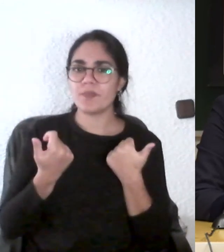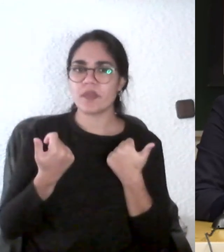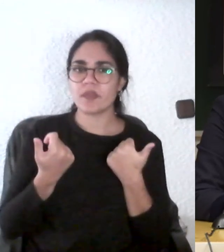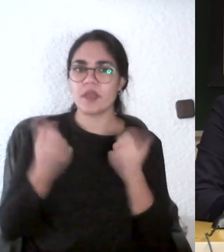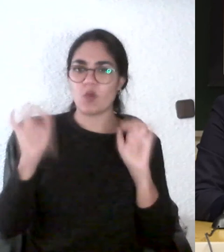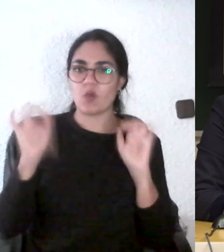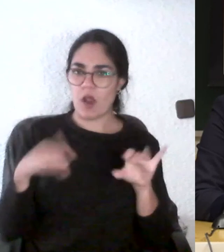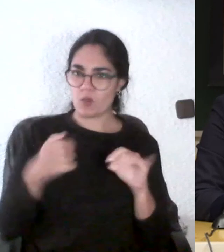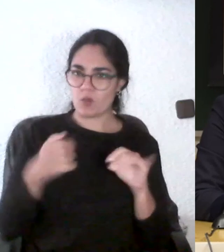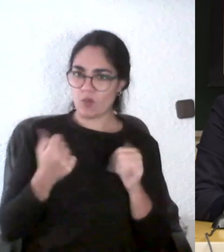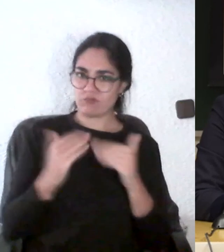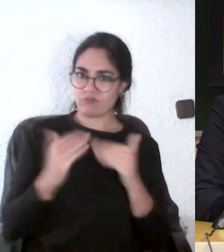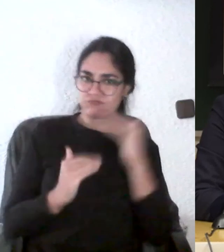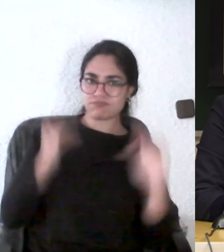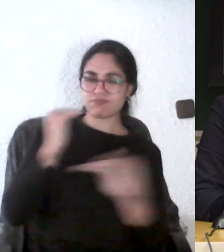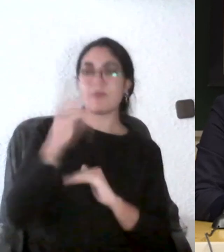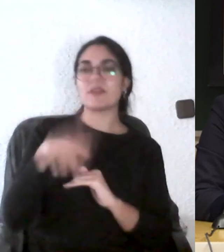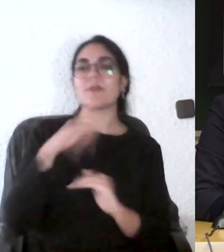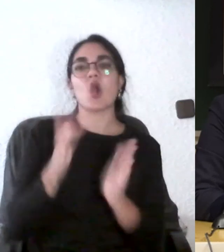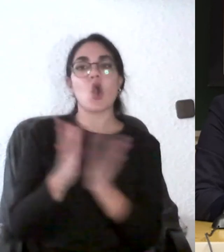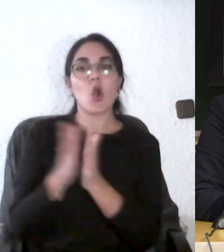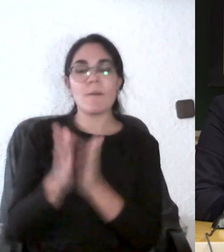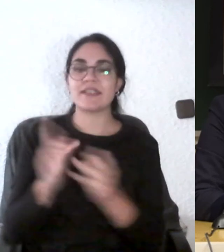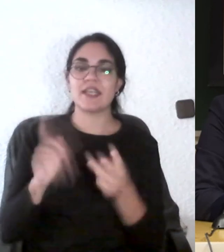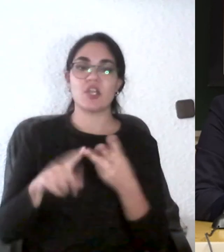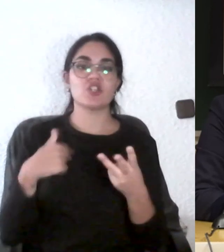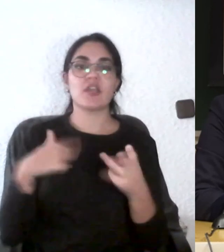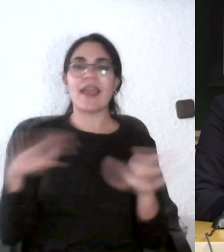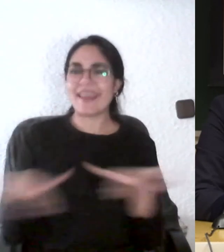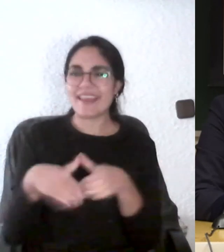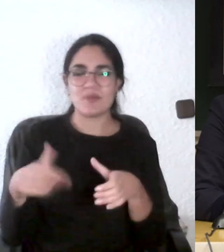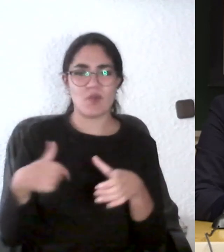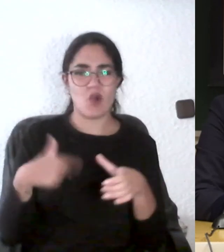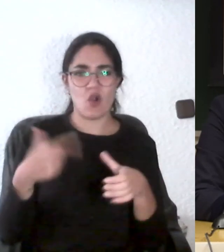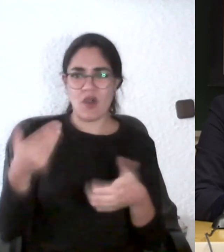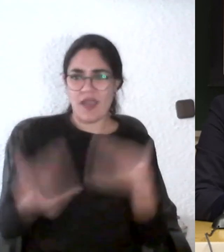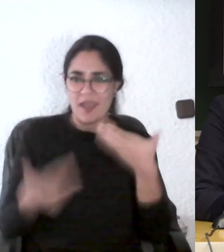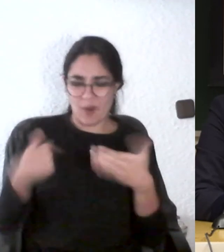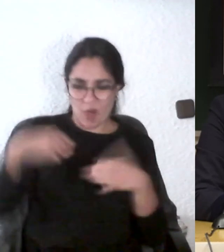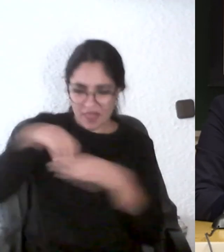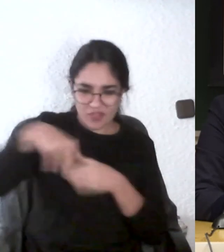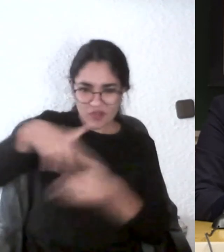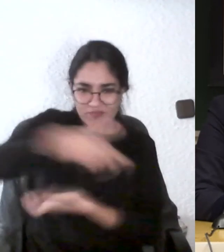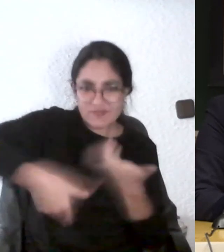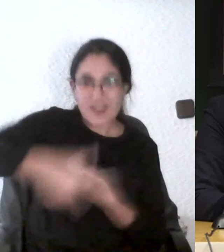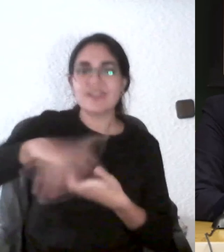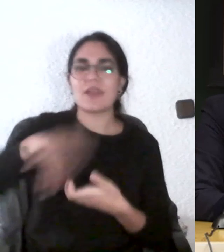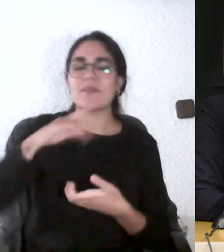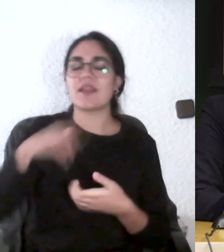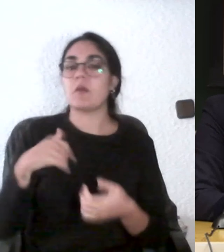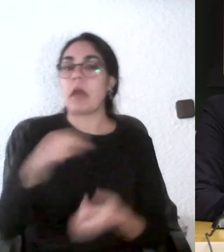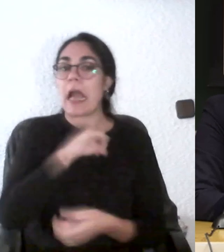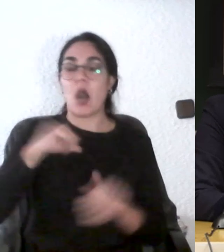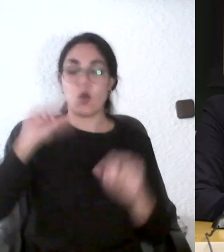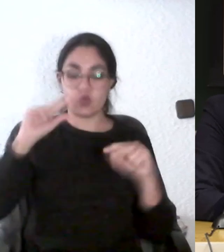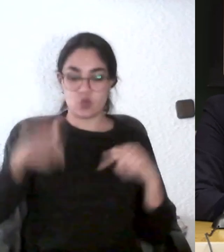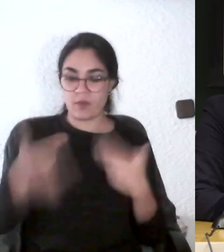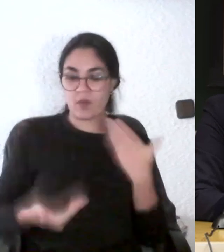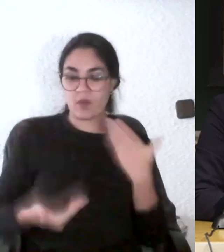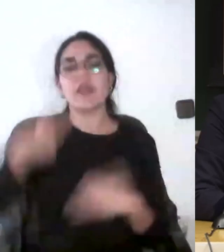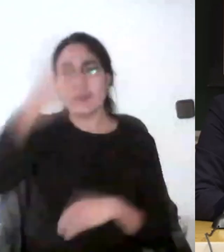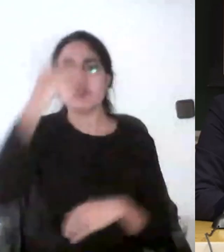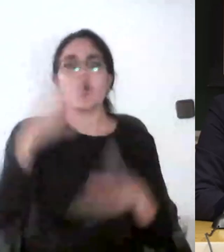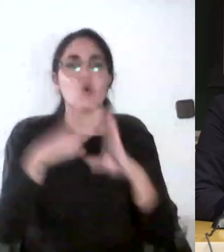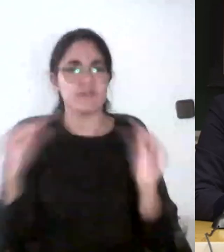pero también los compañeros el equipo la auto evaluación entonces yo creo que efectivamente deberíamos hacer ese tipo de evaluación también en la universidad es decir